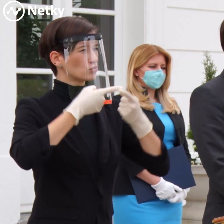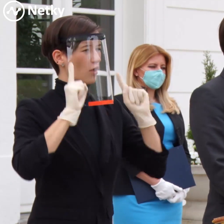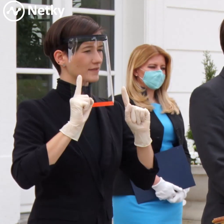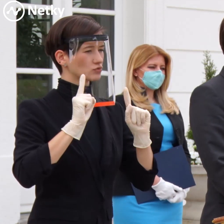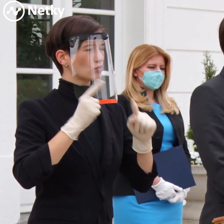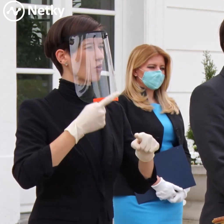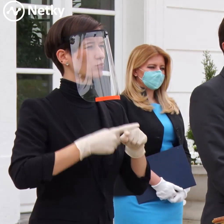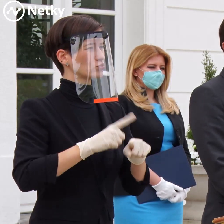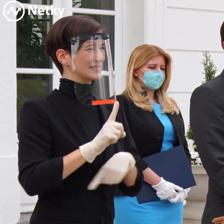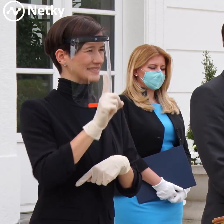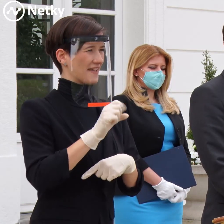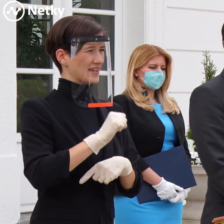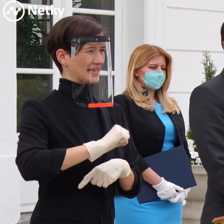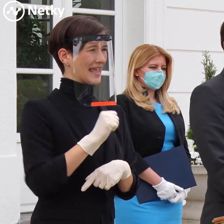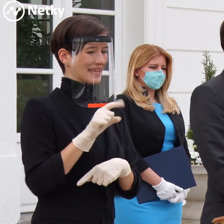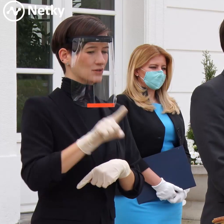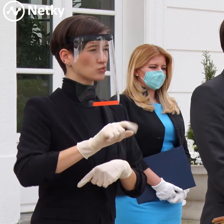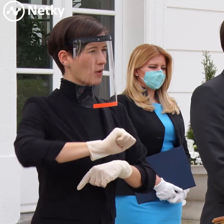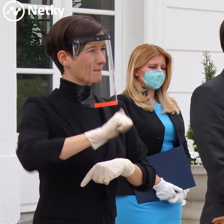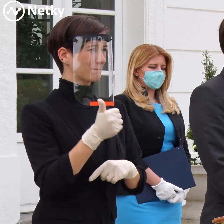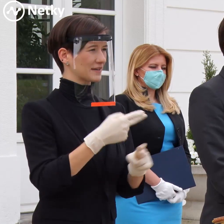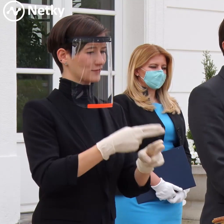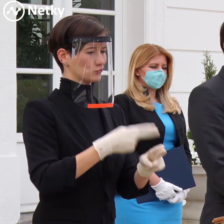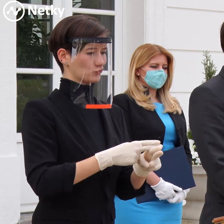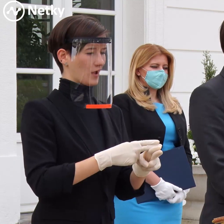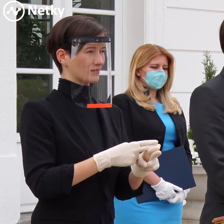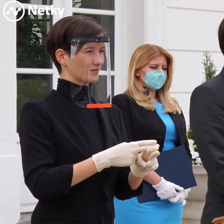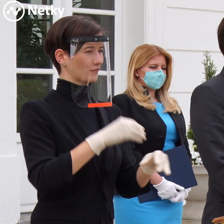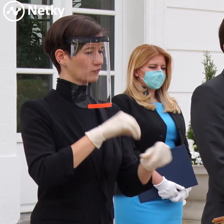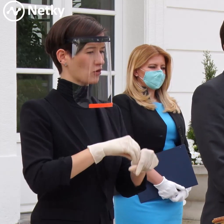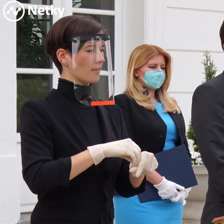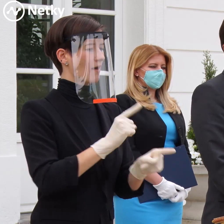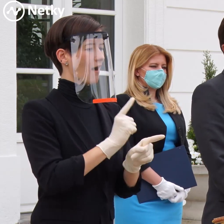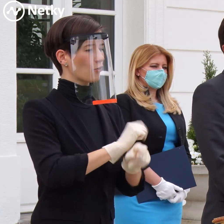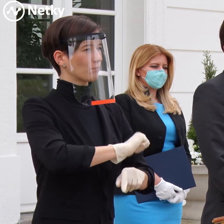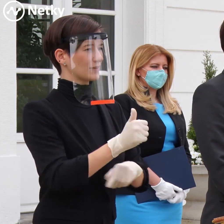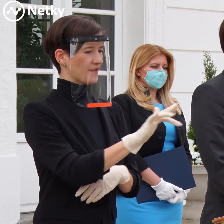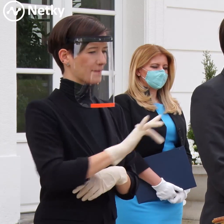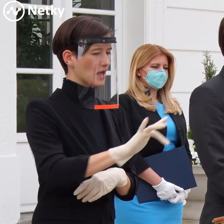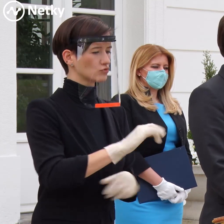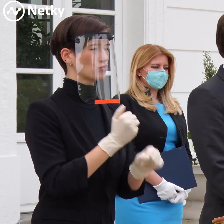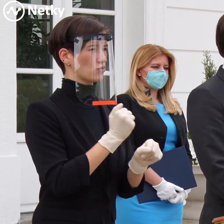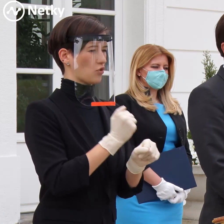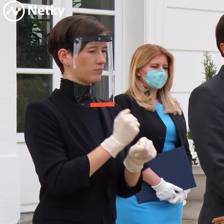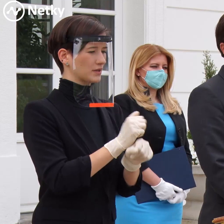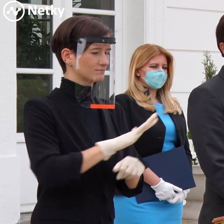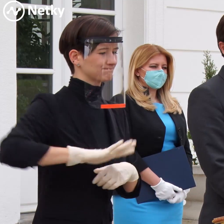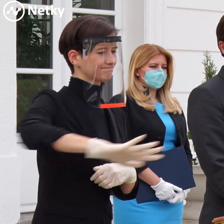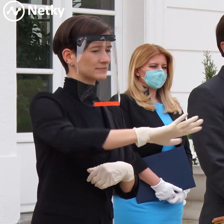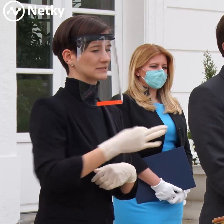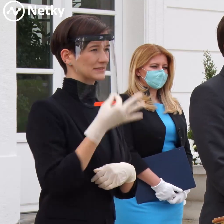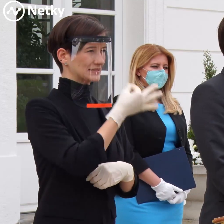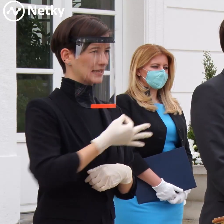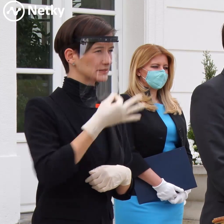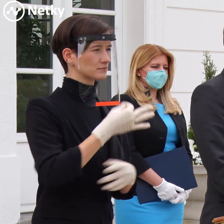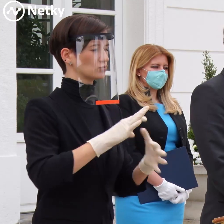informácií. A opäť vlastne Slovensko v tejto situácii hrá prím. Takisto ako hrá prím aj v tom, akým spôsobom